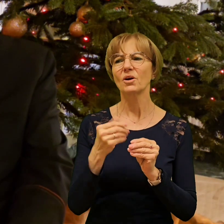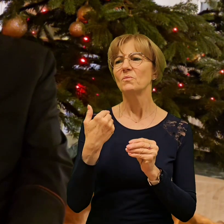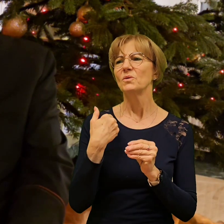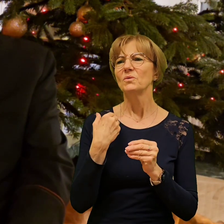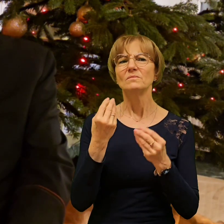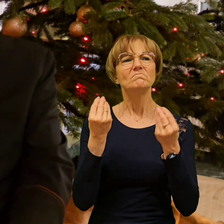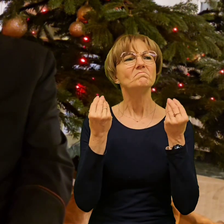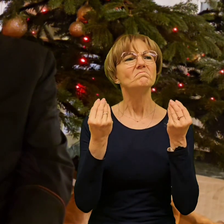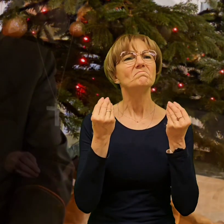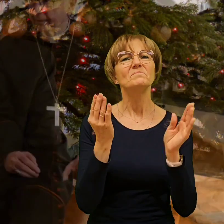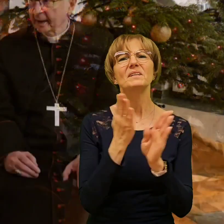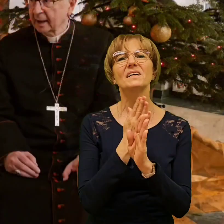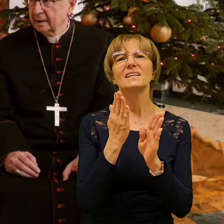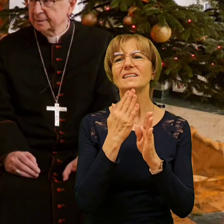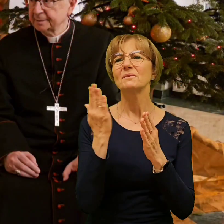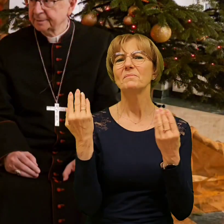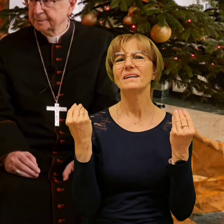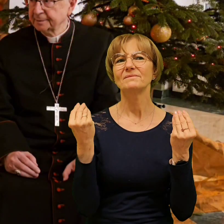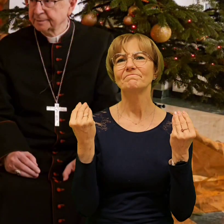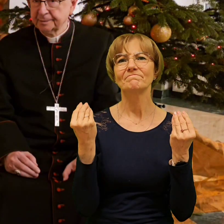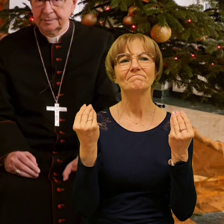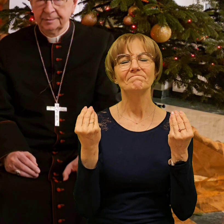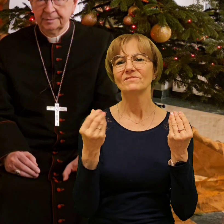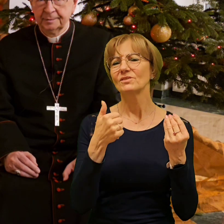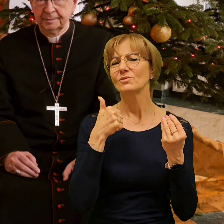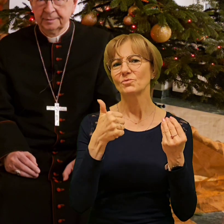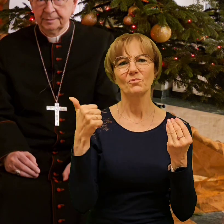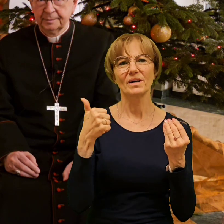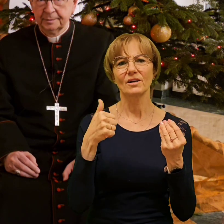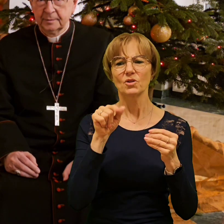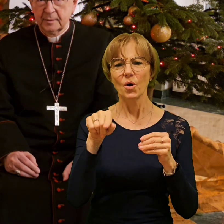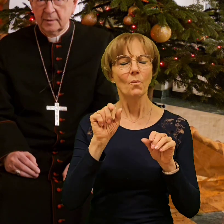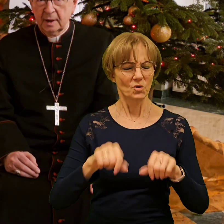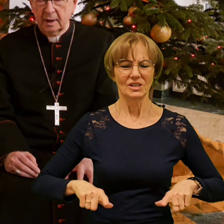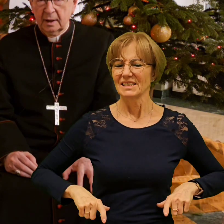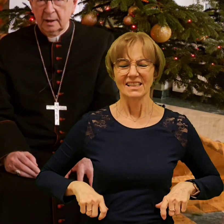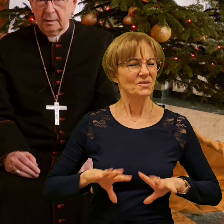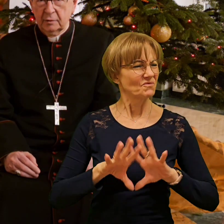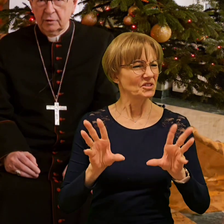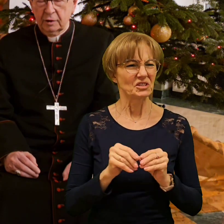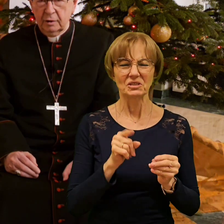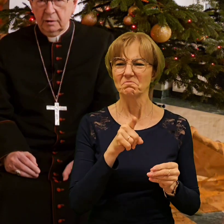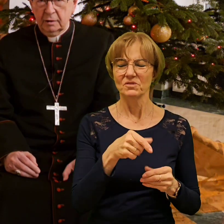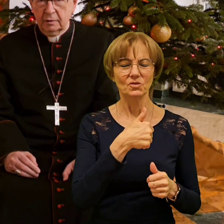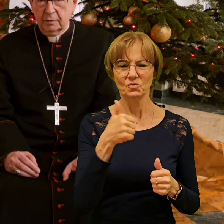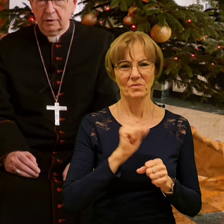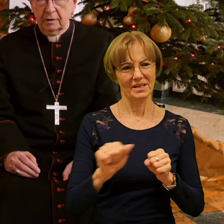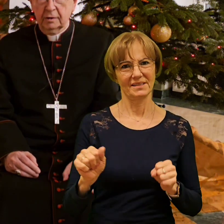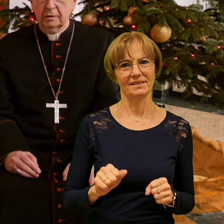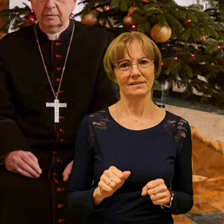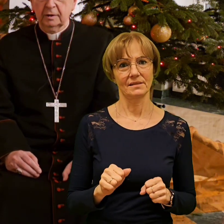Przychodził gwiazdą i świętniką? Przychodził, przychodził,